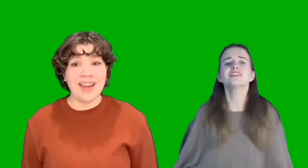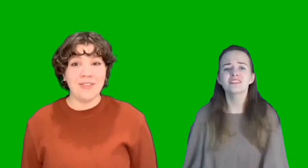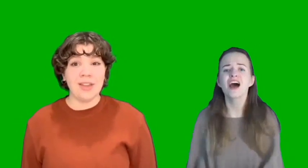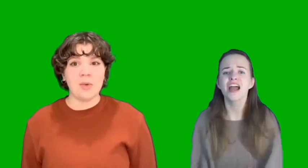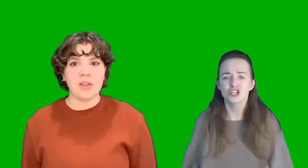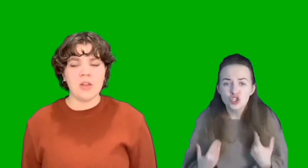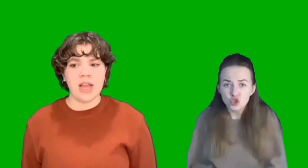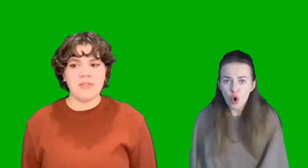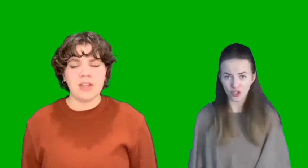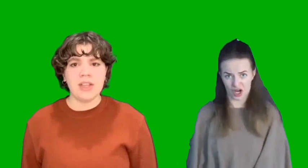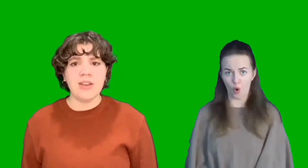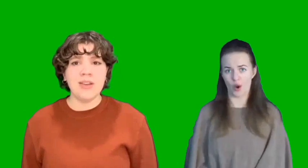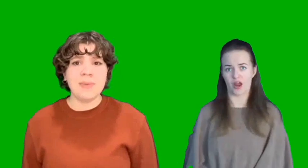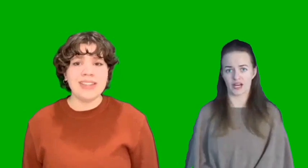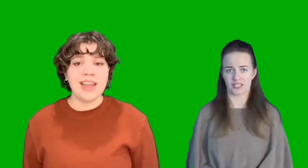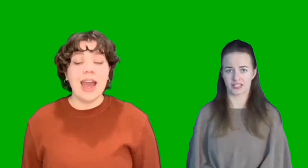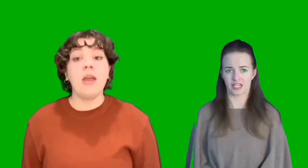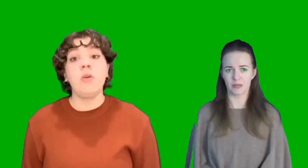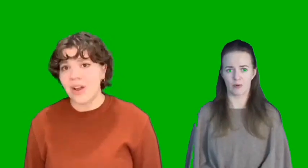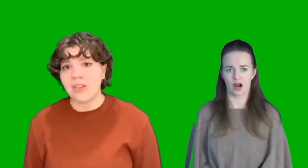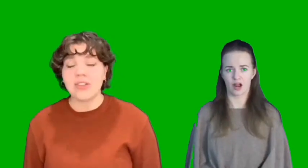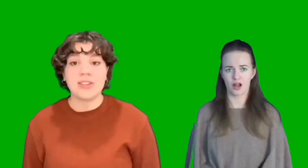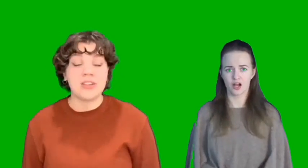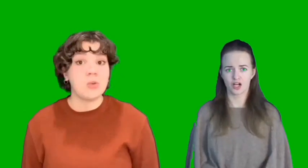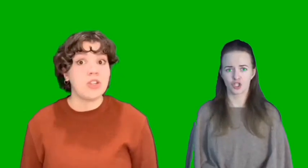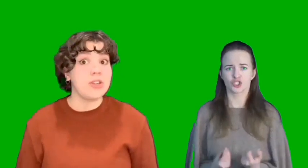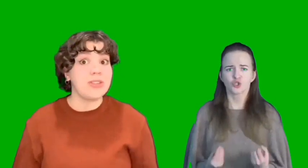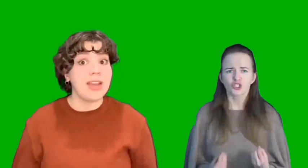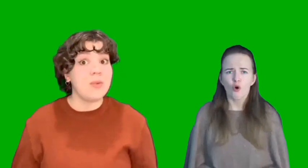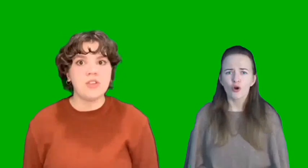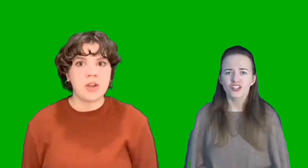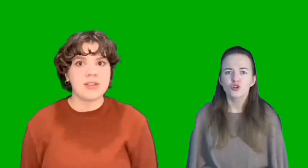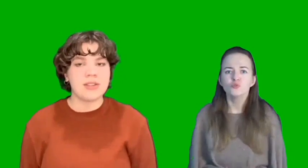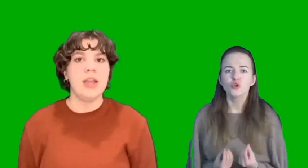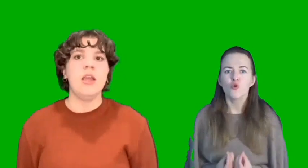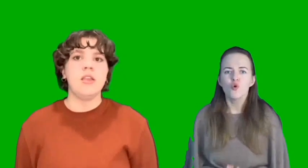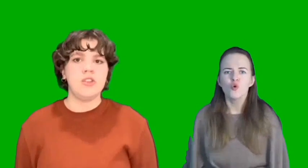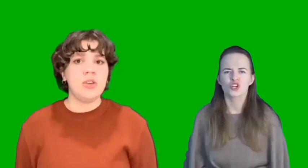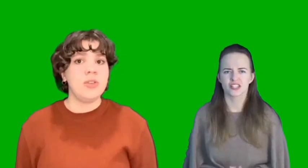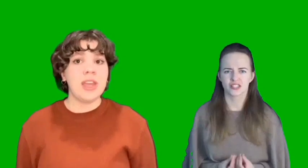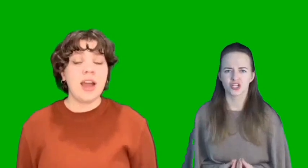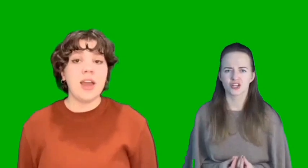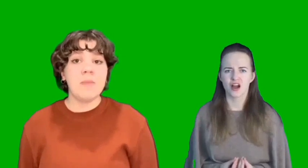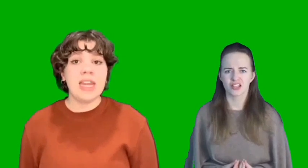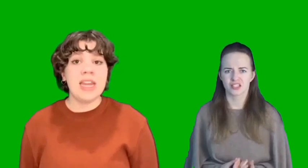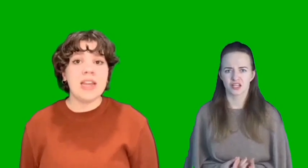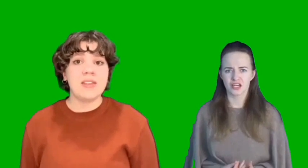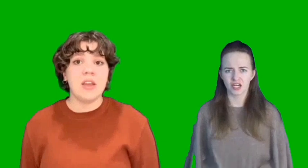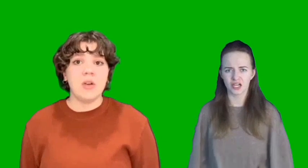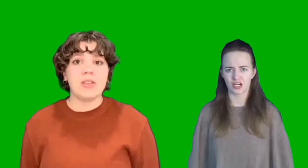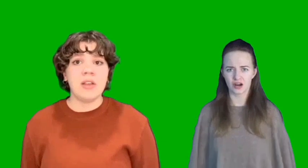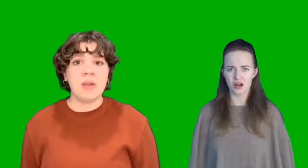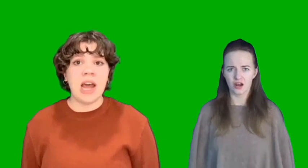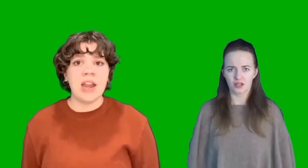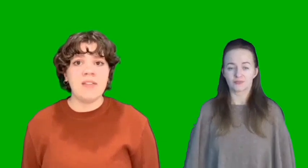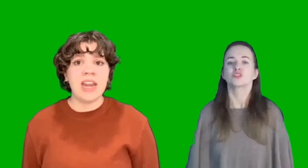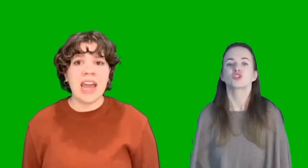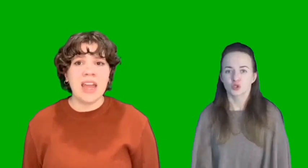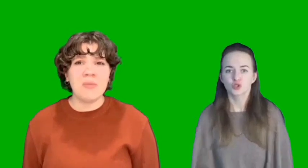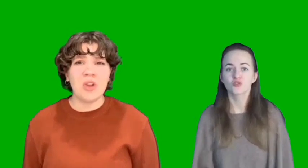Ты не знаешь, что такое эта скрипка, Что такое тюмный ужас начинателя игры.